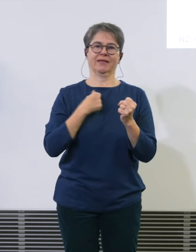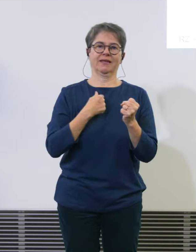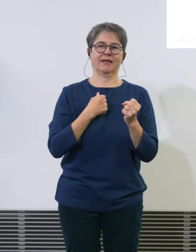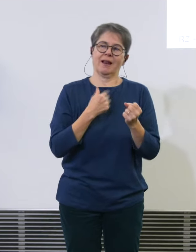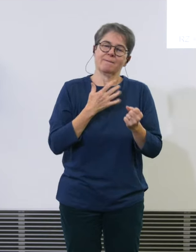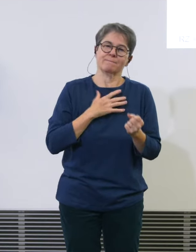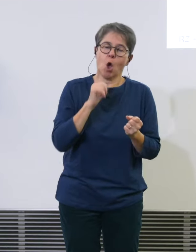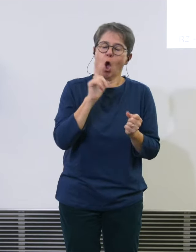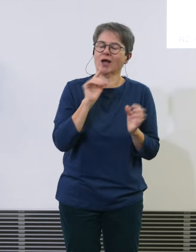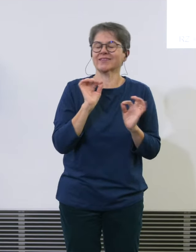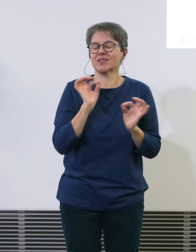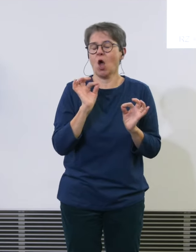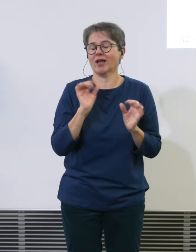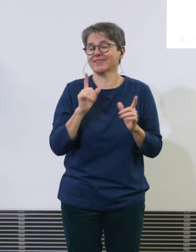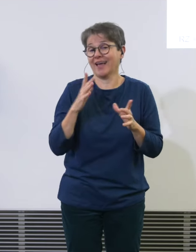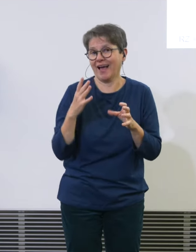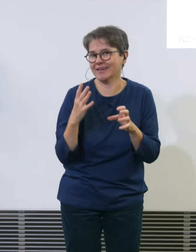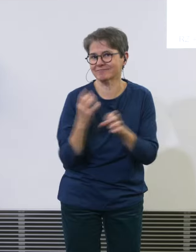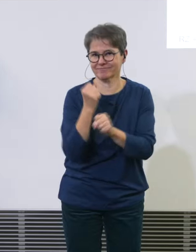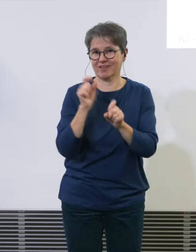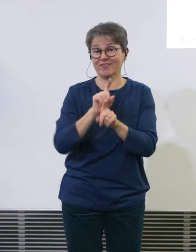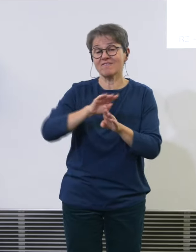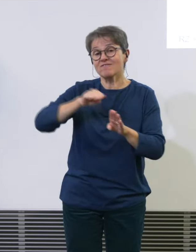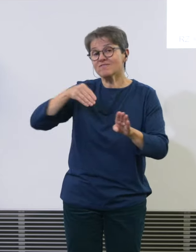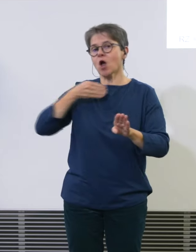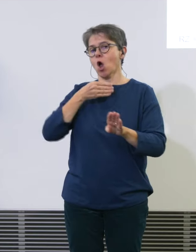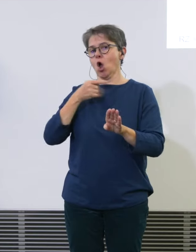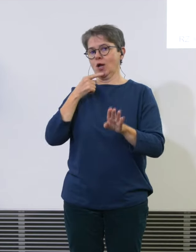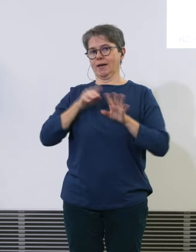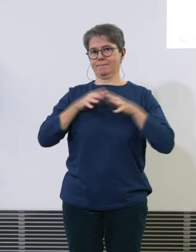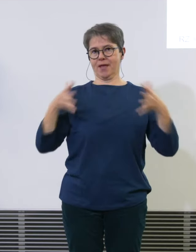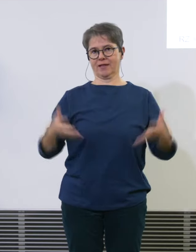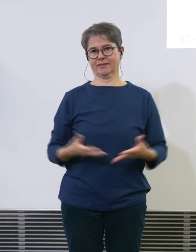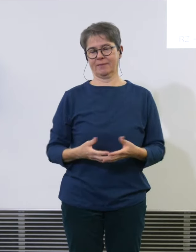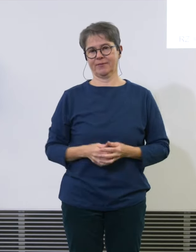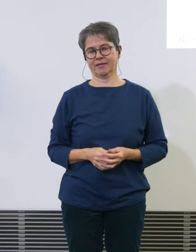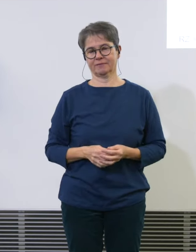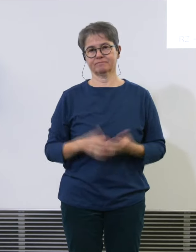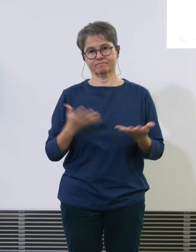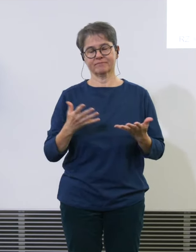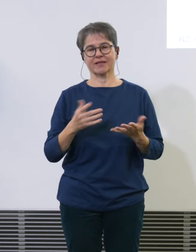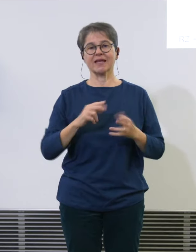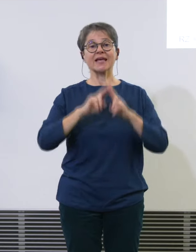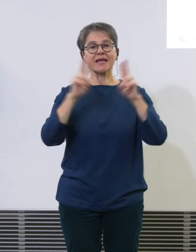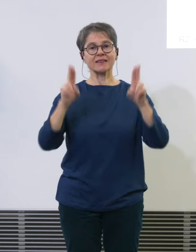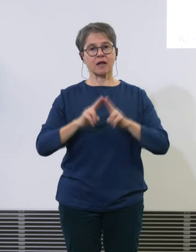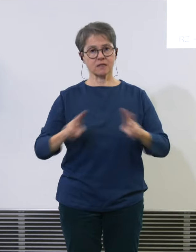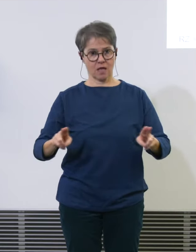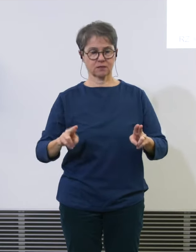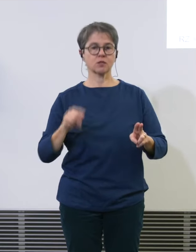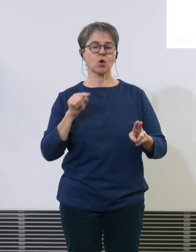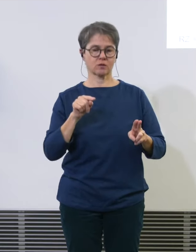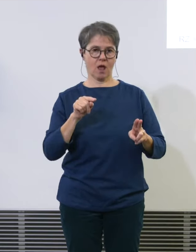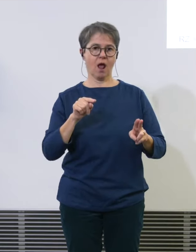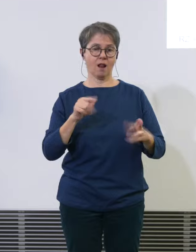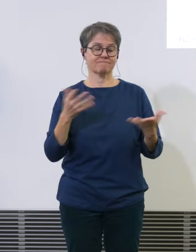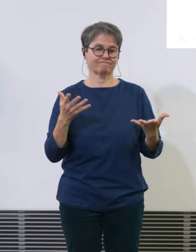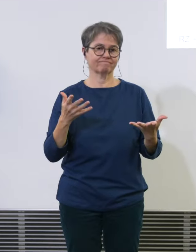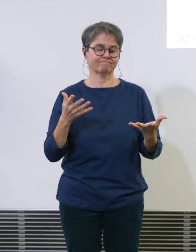wie das vor der Pandemie gewesen ist. Wir haben international bedingte Verspätungen, die auf